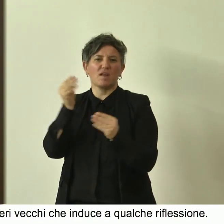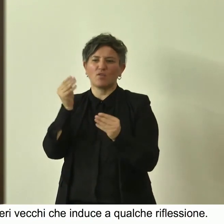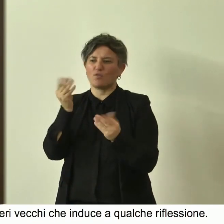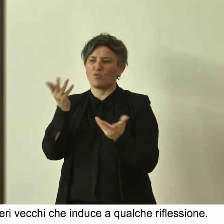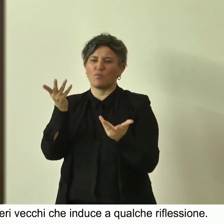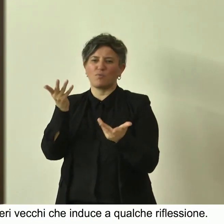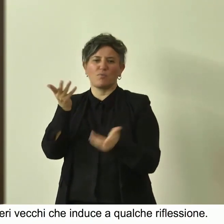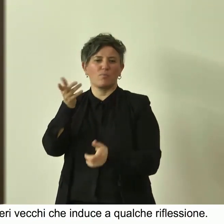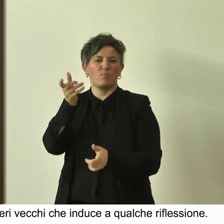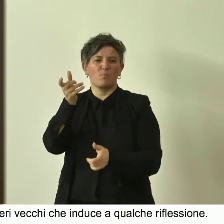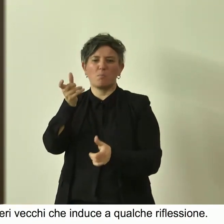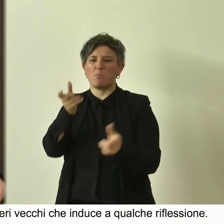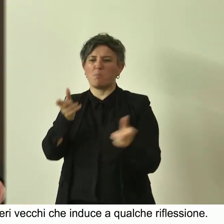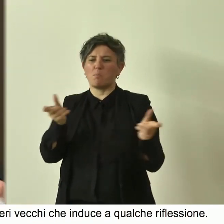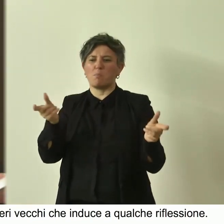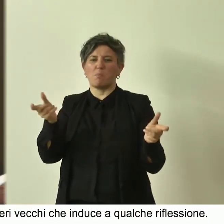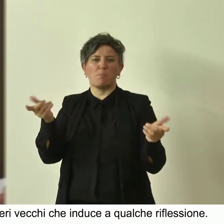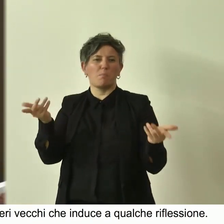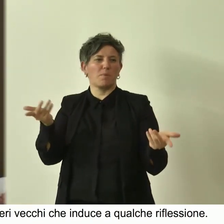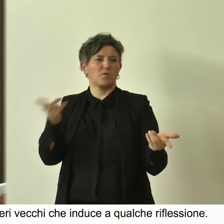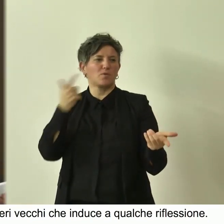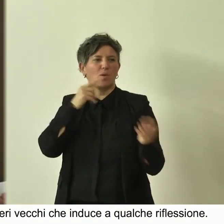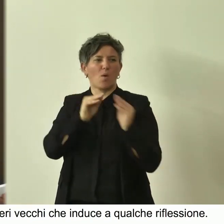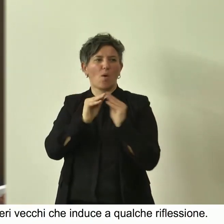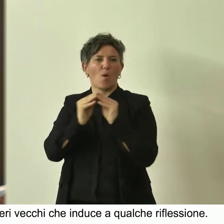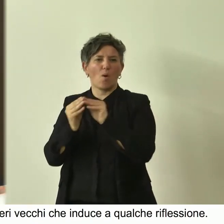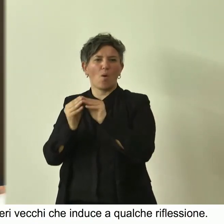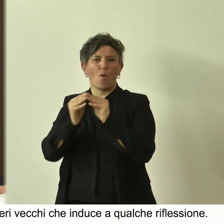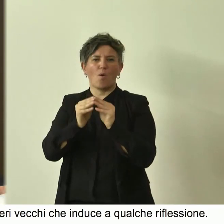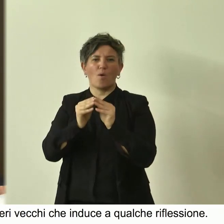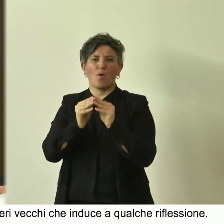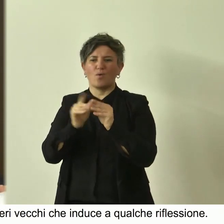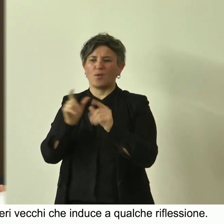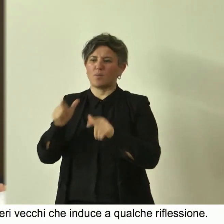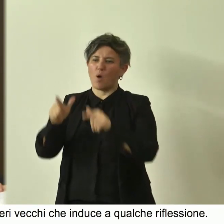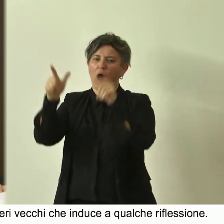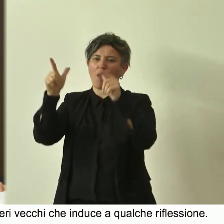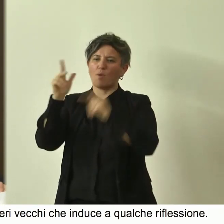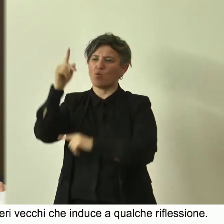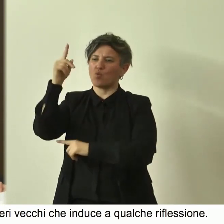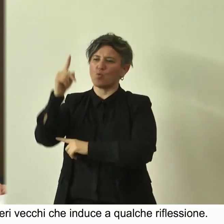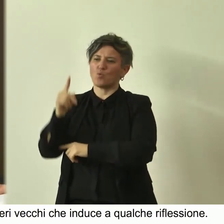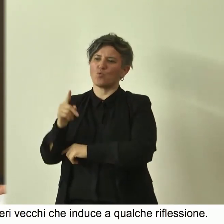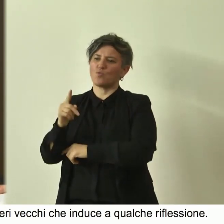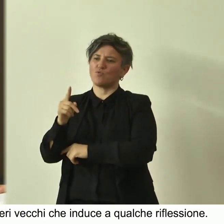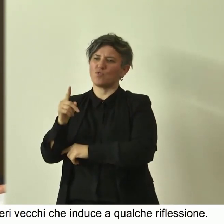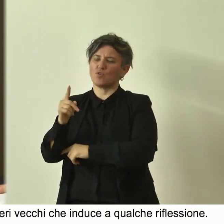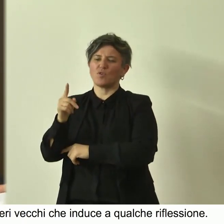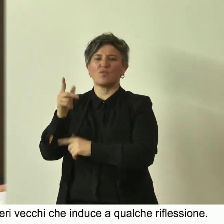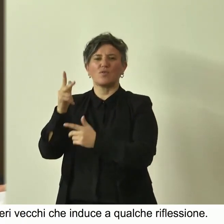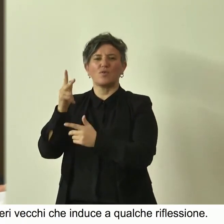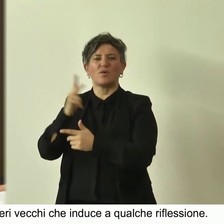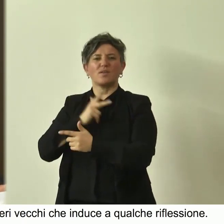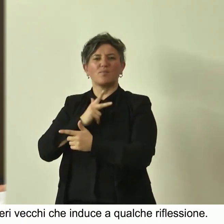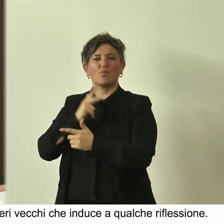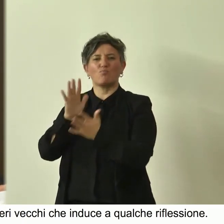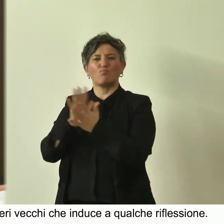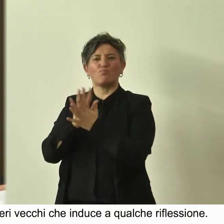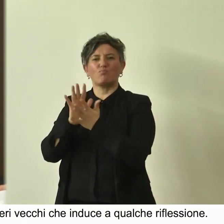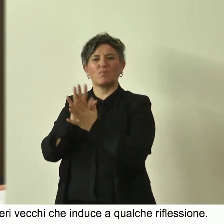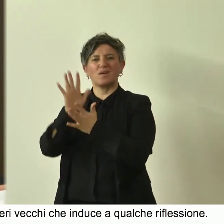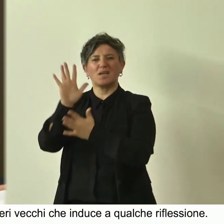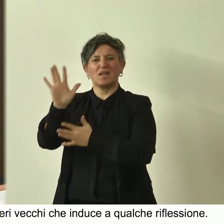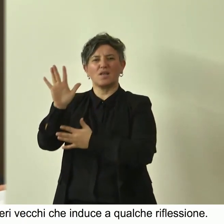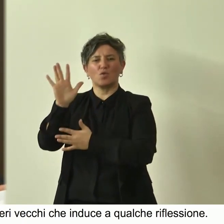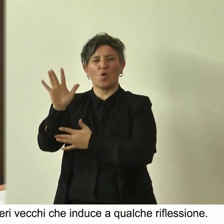offre loro una linea di condotta per tutto il giorno svolgono senza ministro riti primitivi la speranza